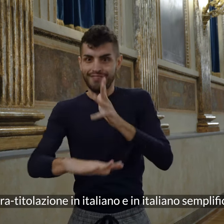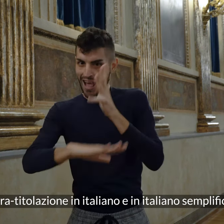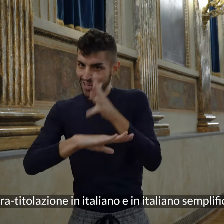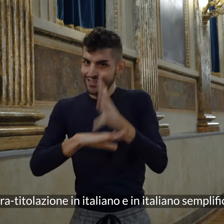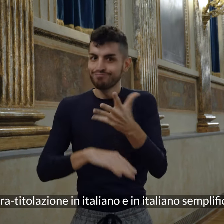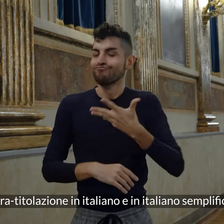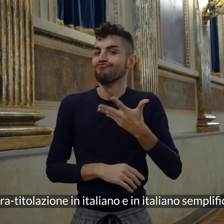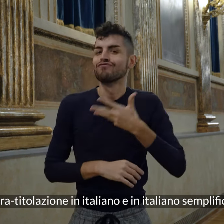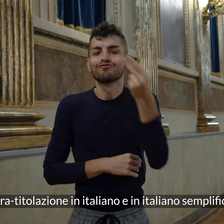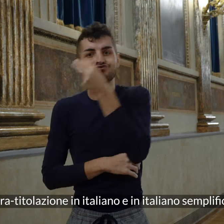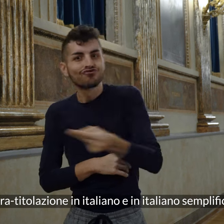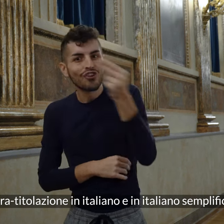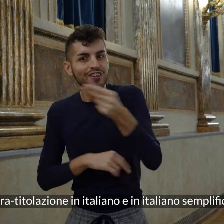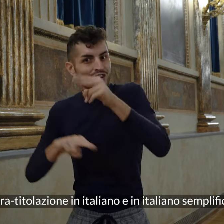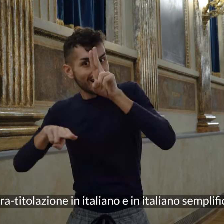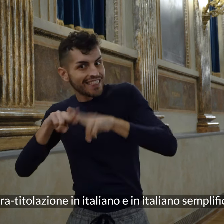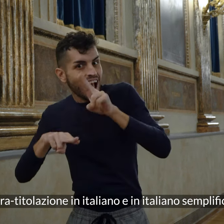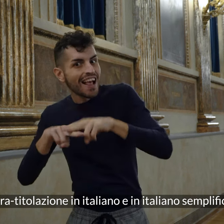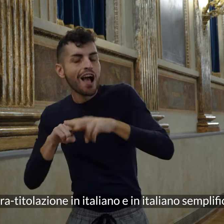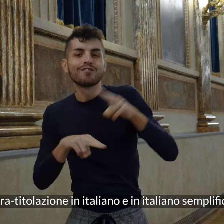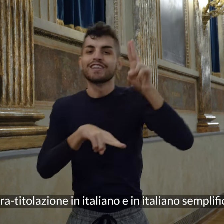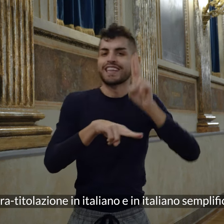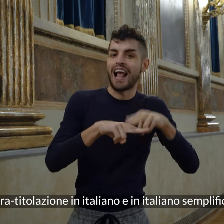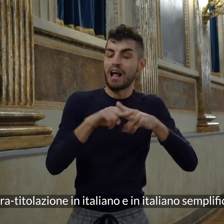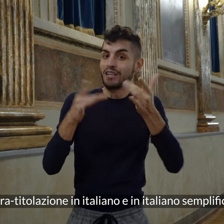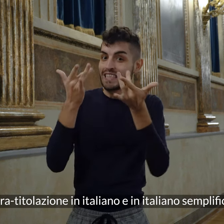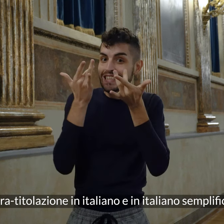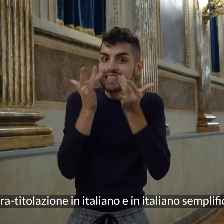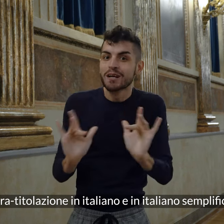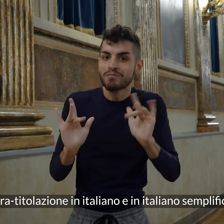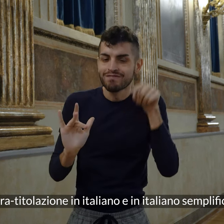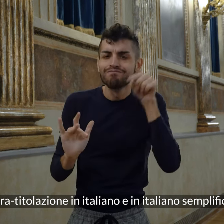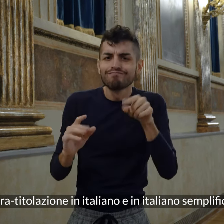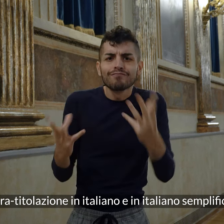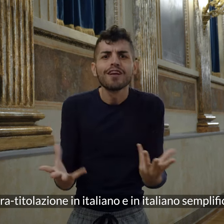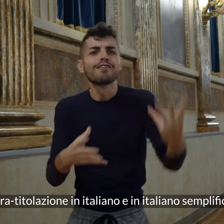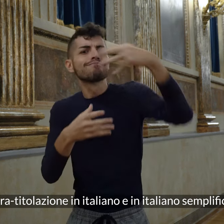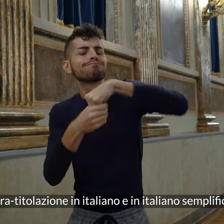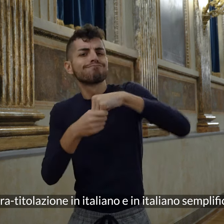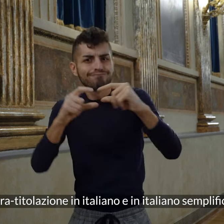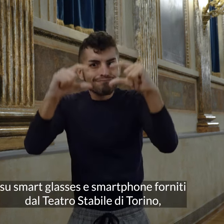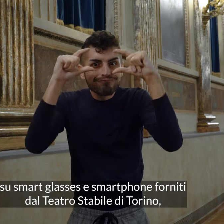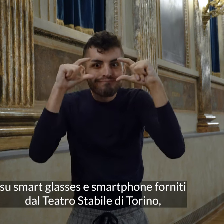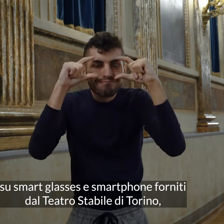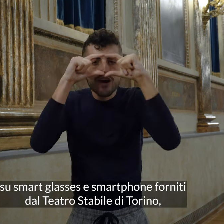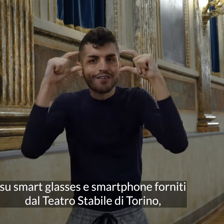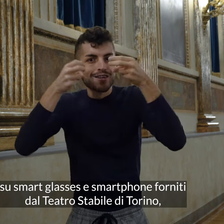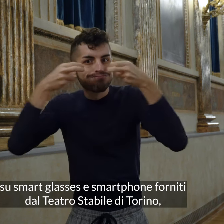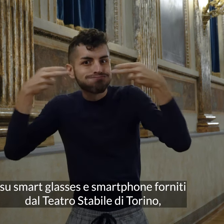tramite sopra titolazione in italiano e in italiano semplificato su smart glasses